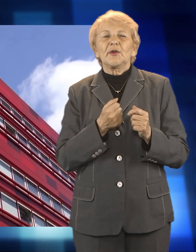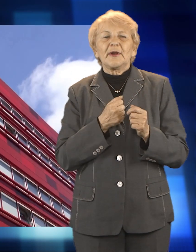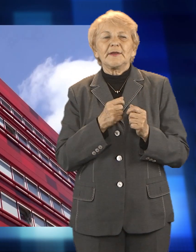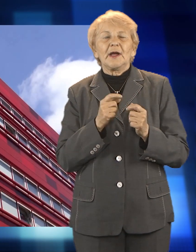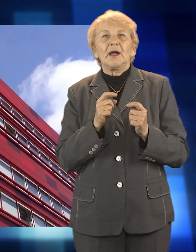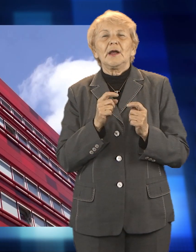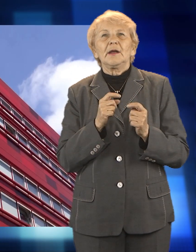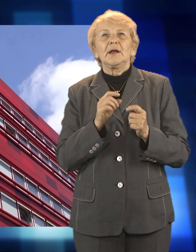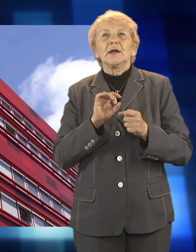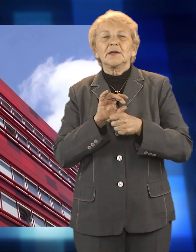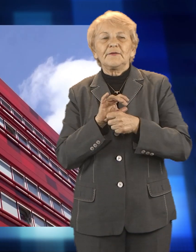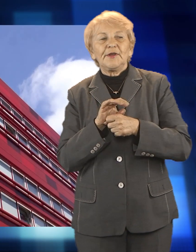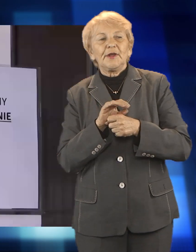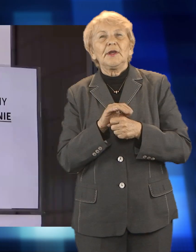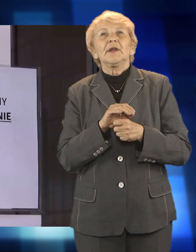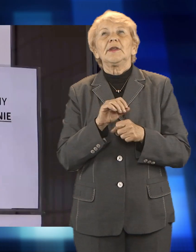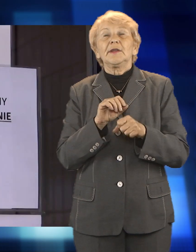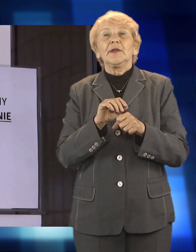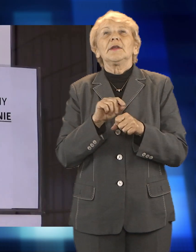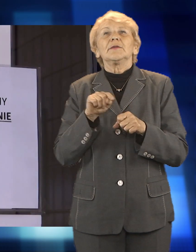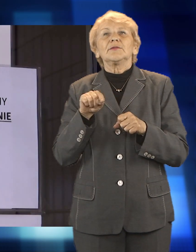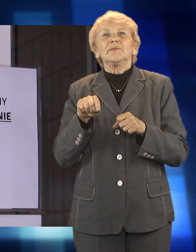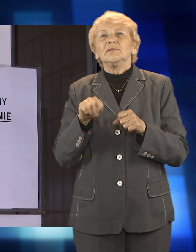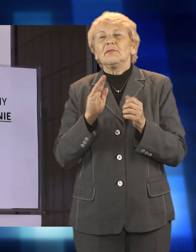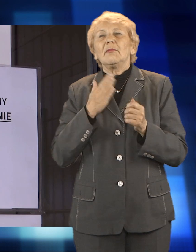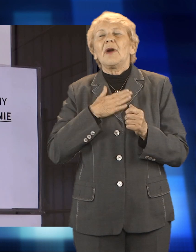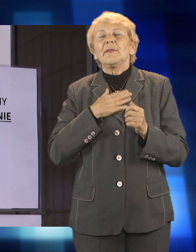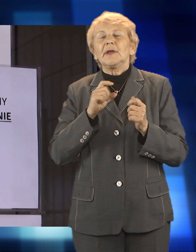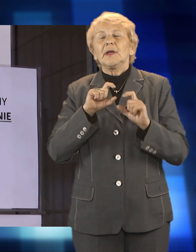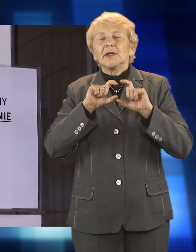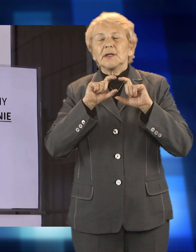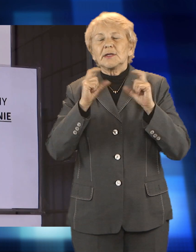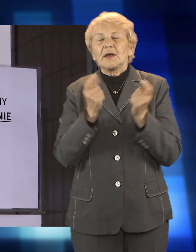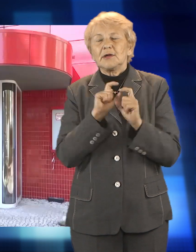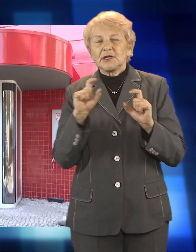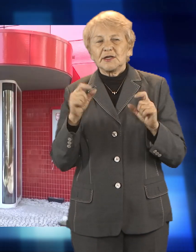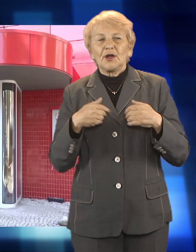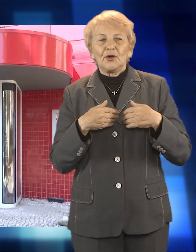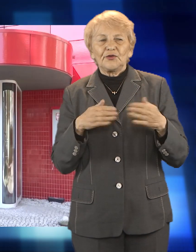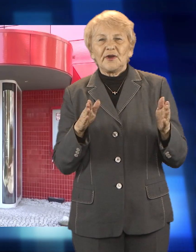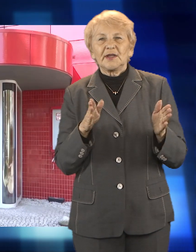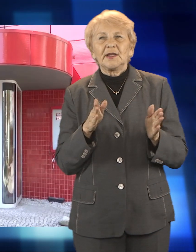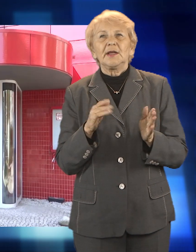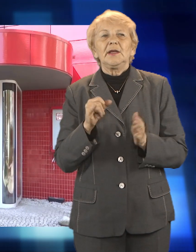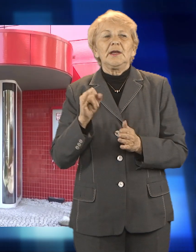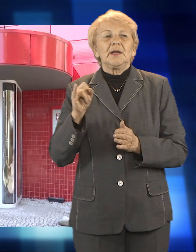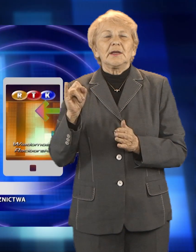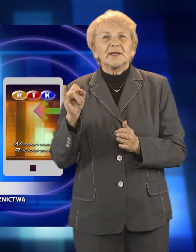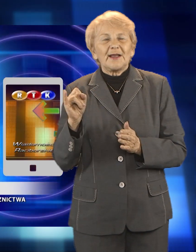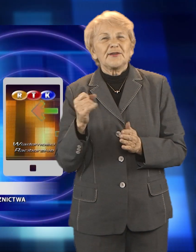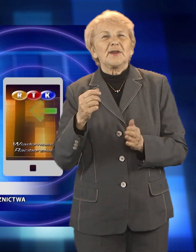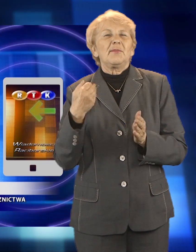pozostałe oddziały terenowe, nie może sobie na to pozwolić. Krew jest potrzebna niezmiennie, więc dawcy są oczekiwani, zwłaszcza teraz. Zawsze